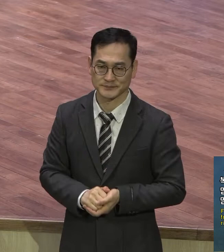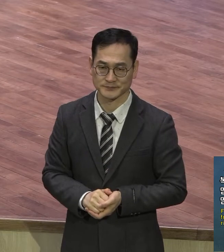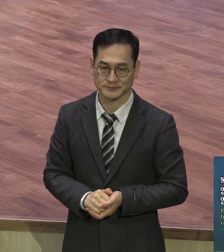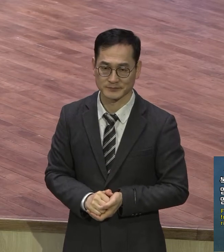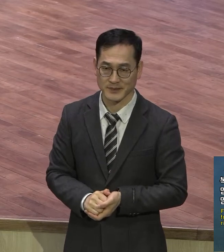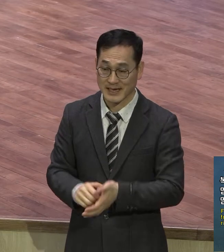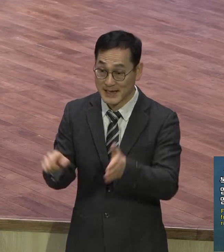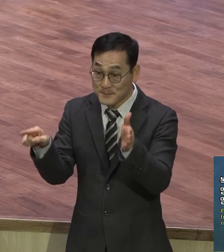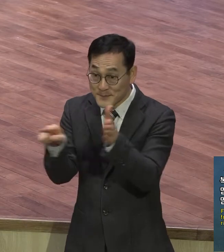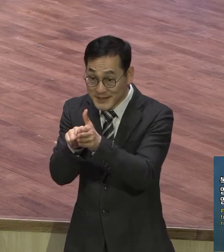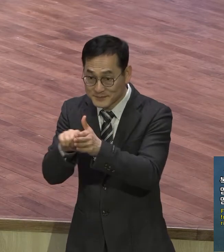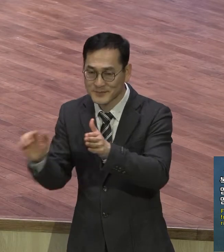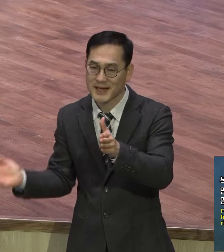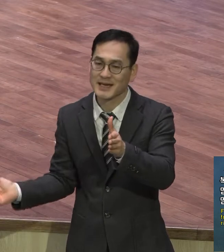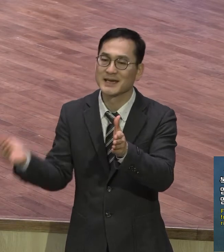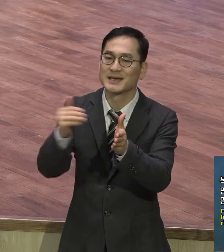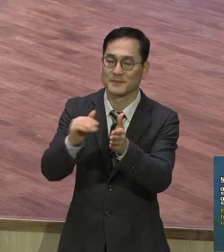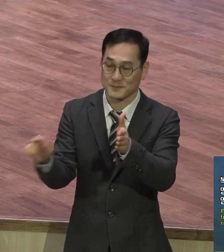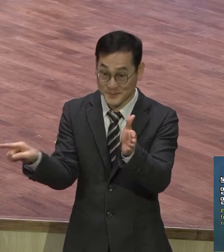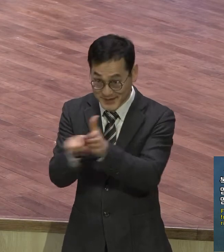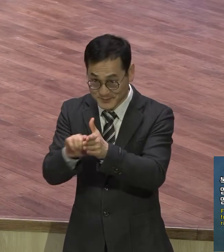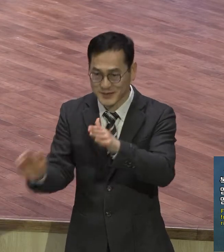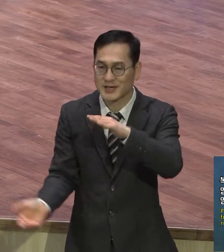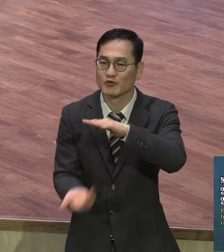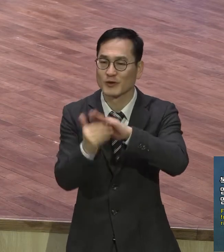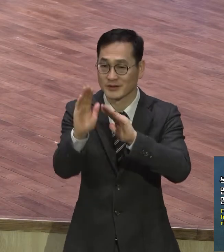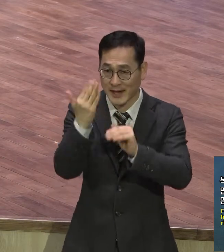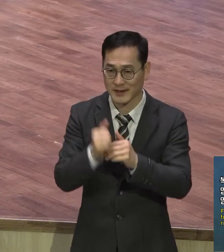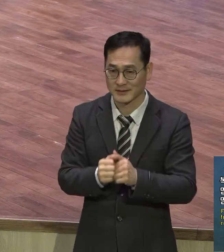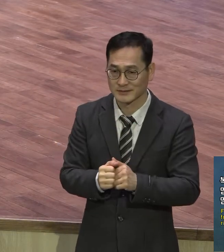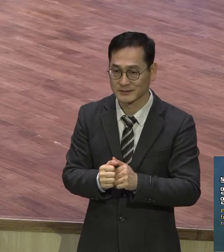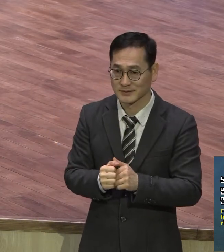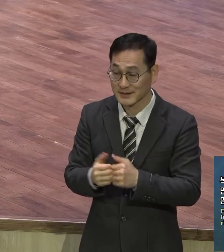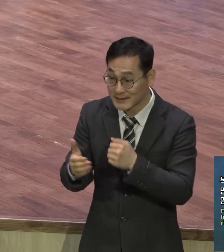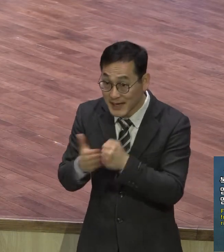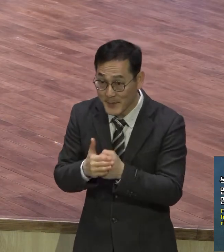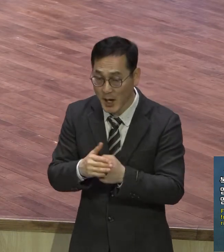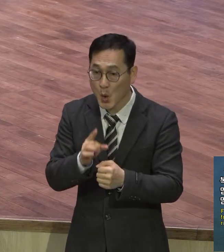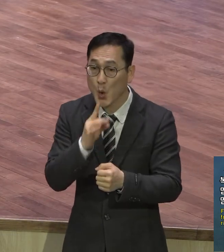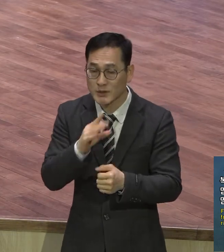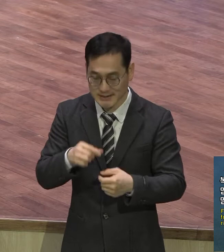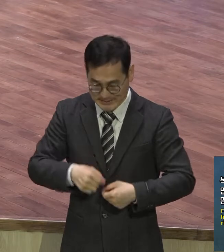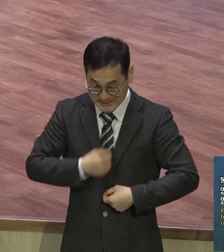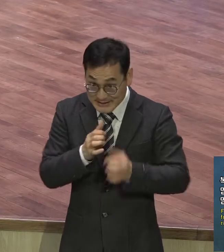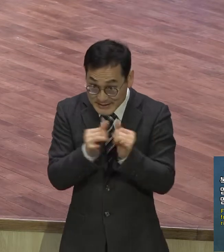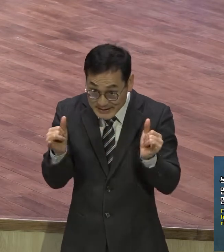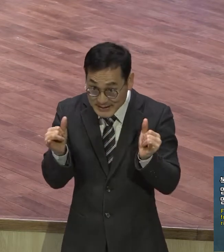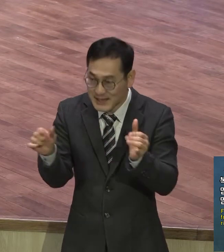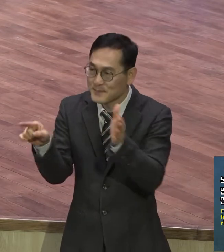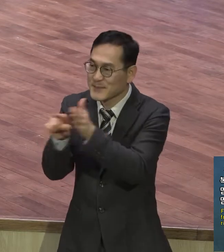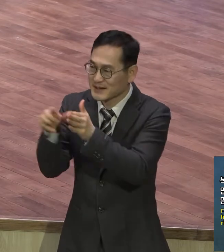이르게 하나니 기록된 바 오직 의는 믿음으로 말미암아 살리라 함과 같으니라